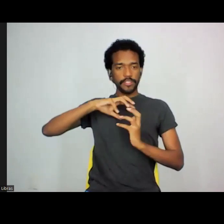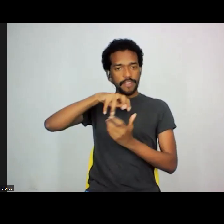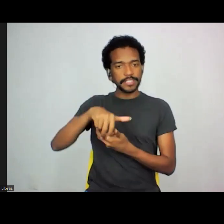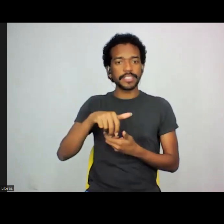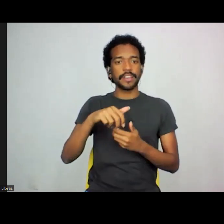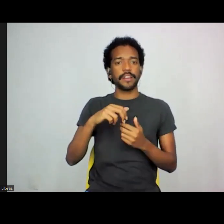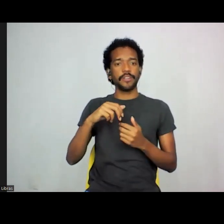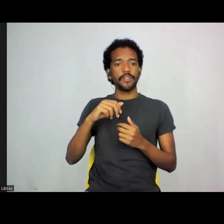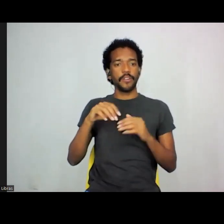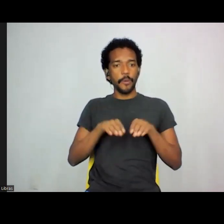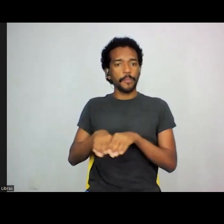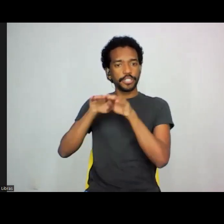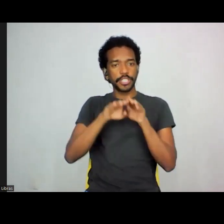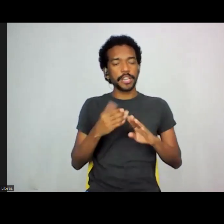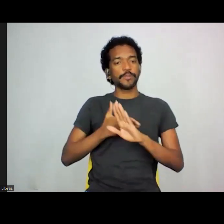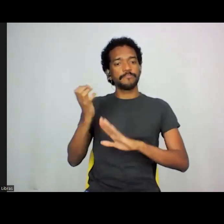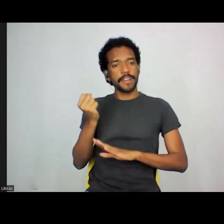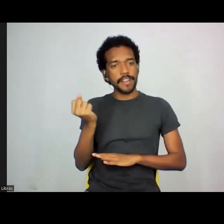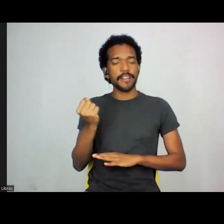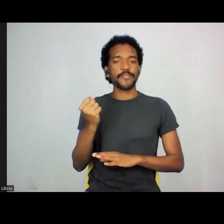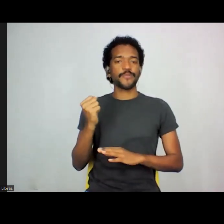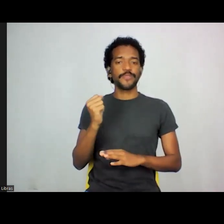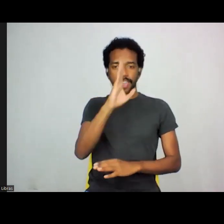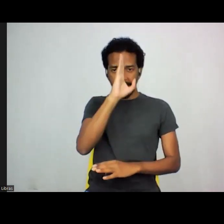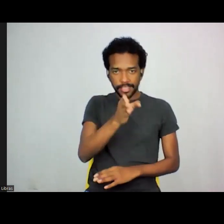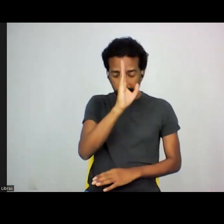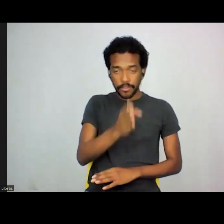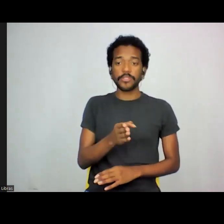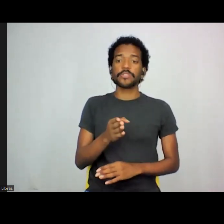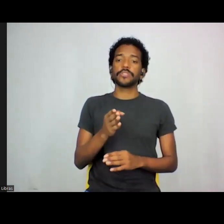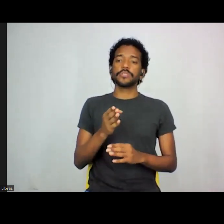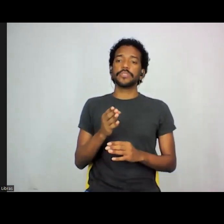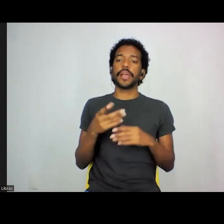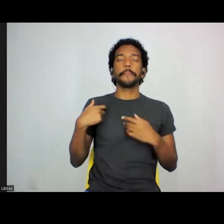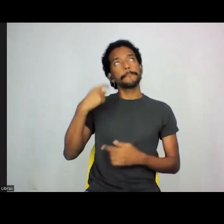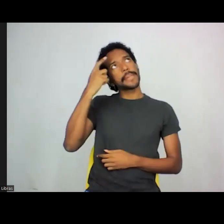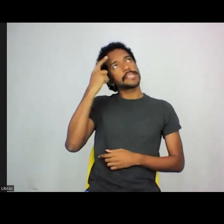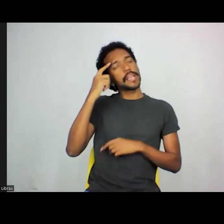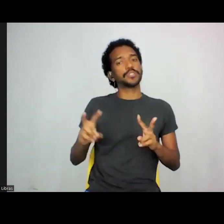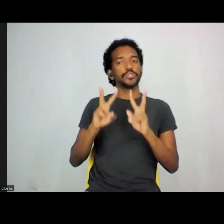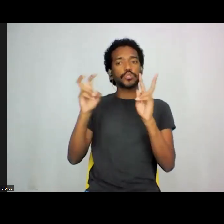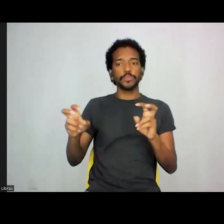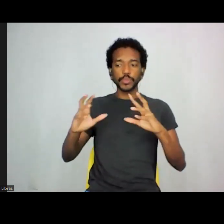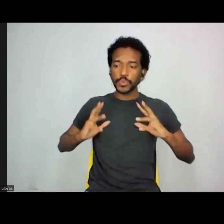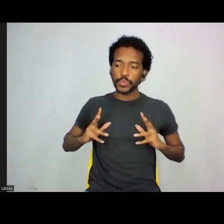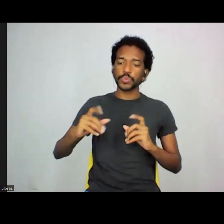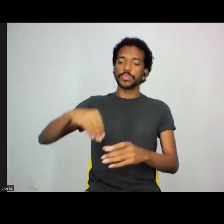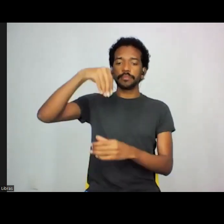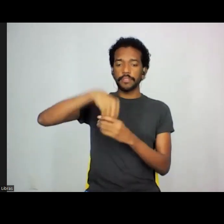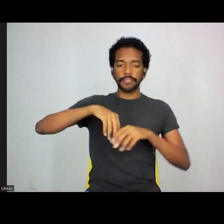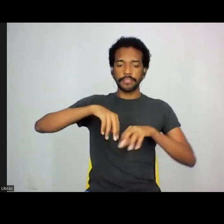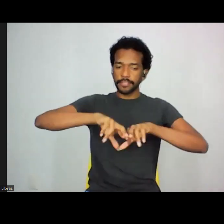heteronormativo, de olhar para esses territórios, observar o que existe ali, quais são as diversidades